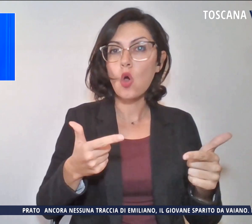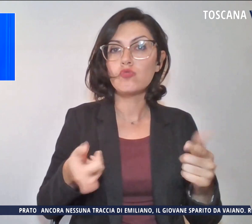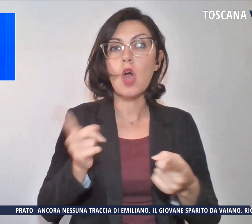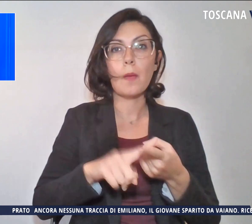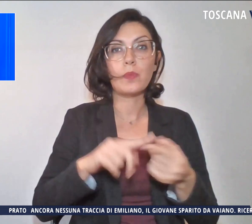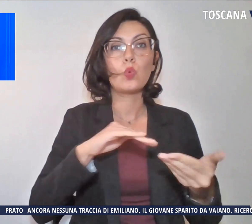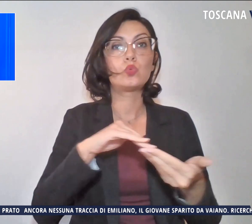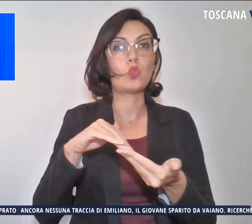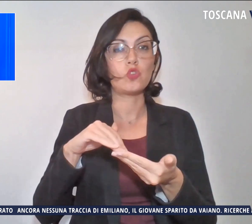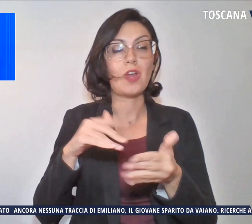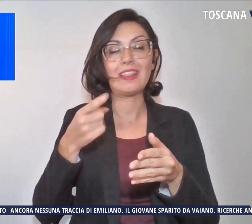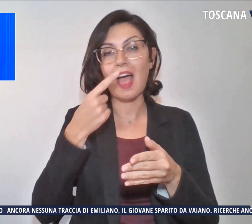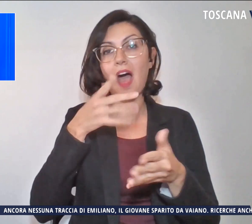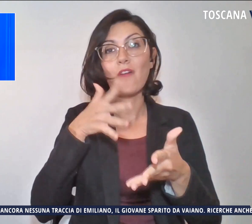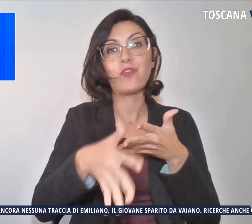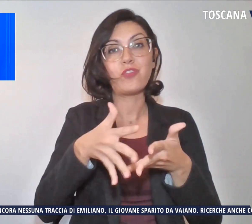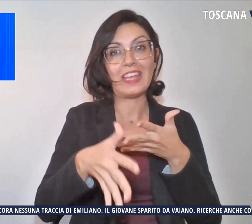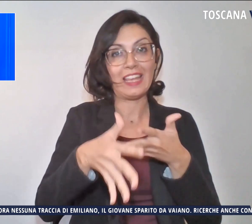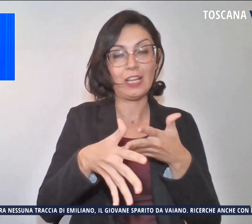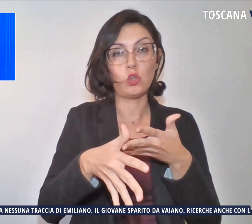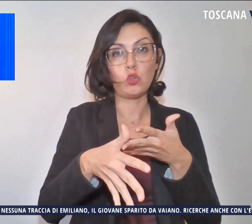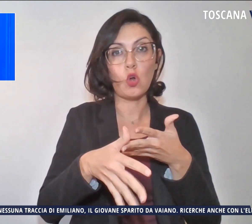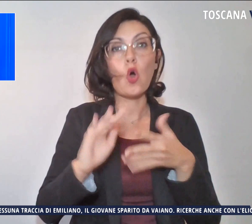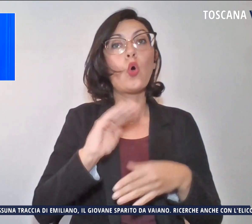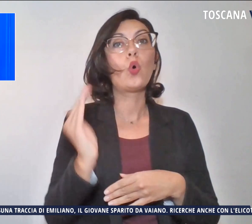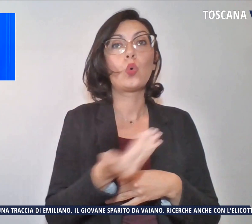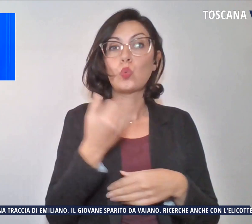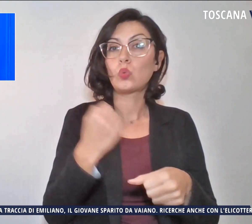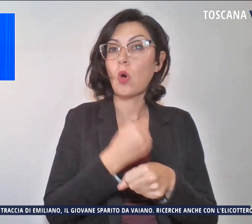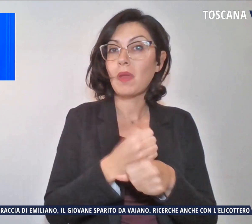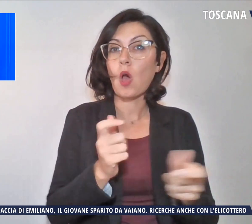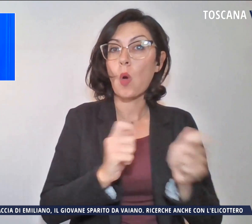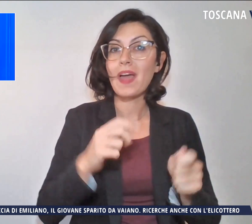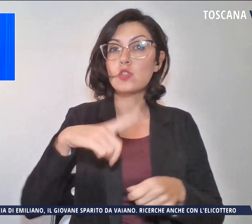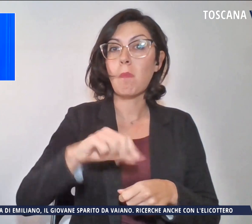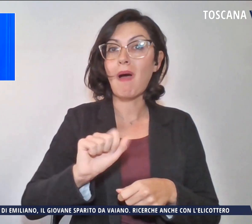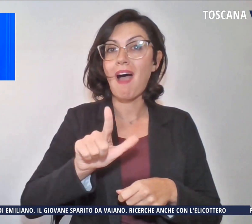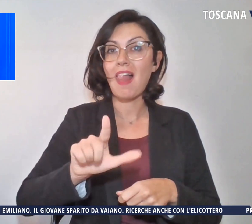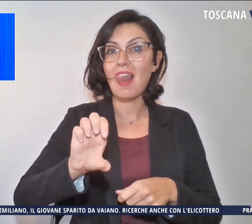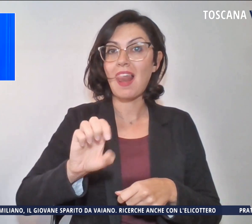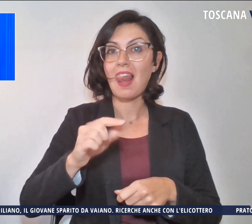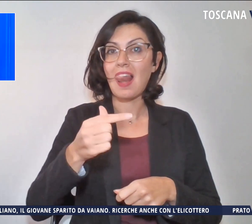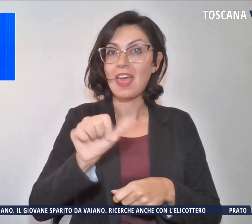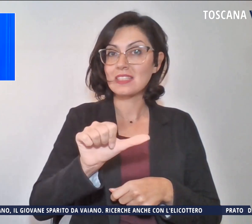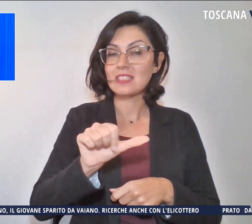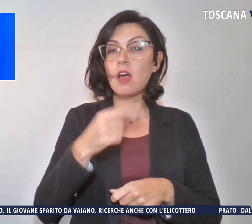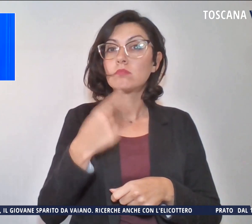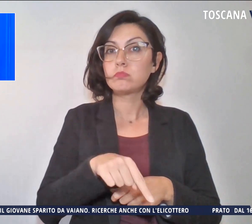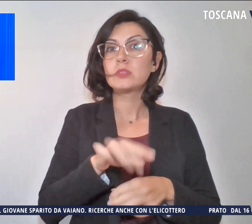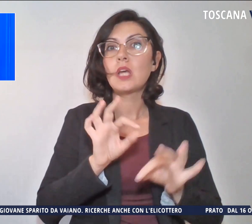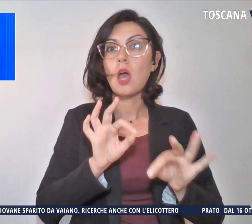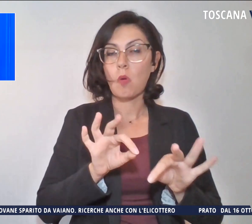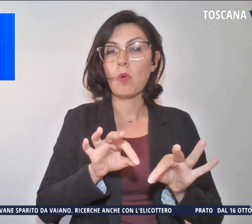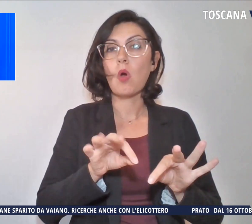filtro interposte, tutte operanti nel commercio di pellets, venivano movimentati in genti